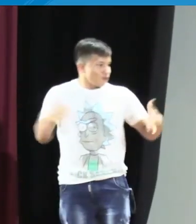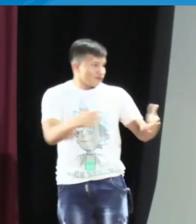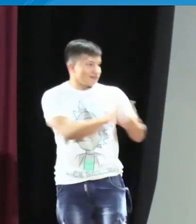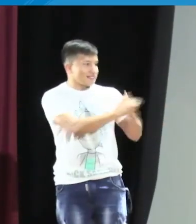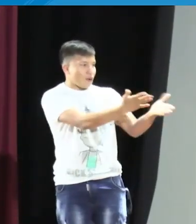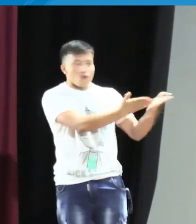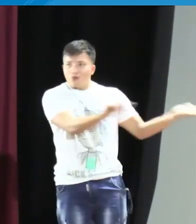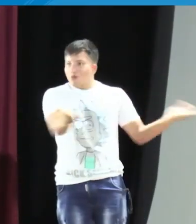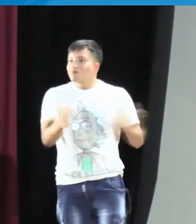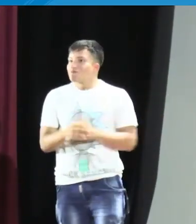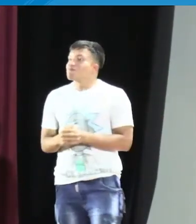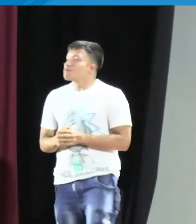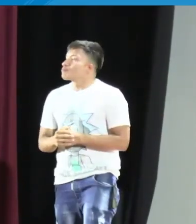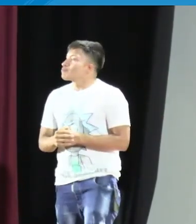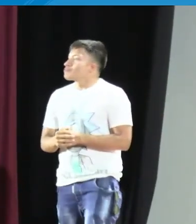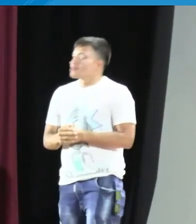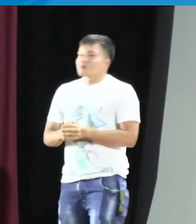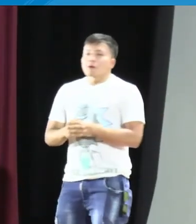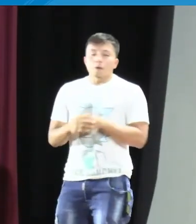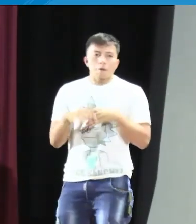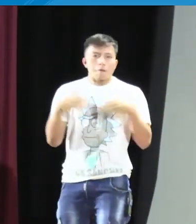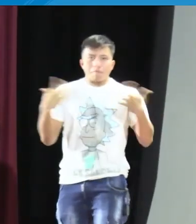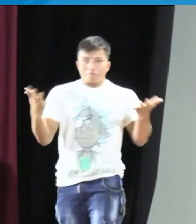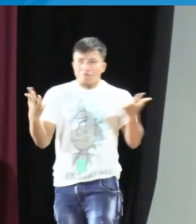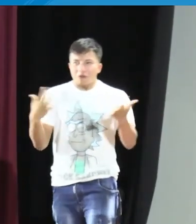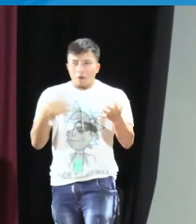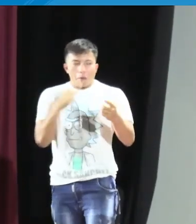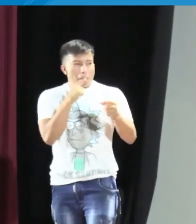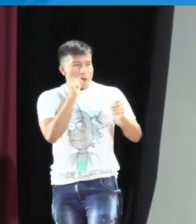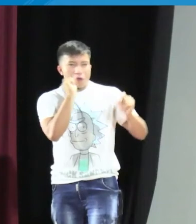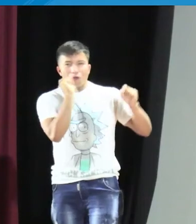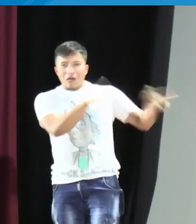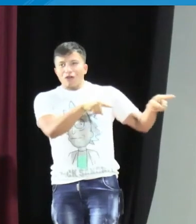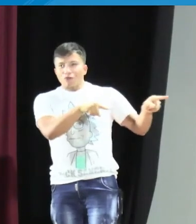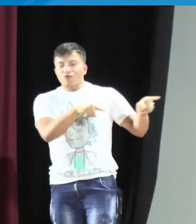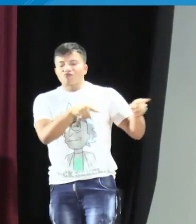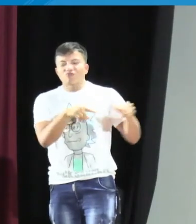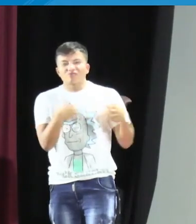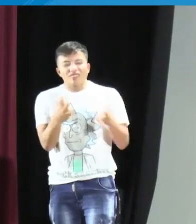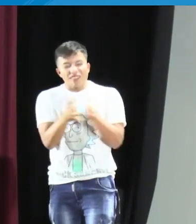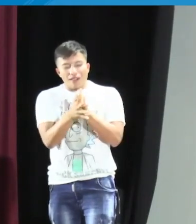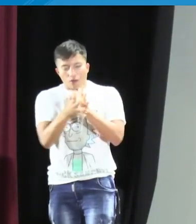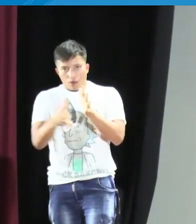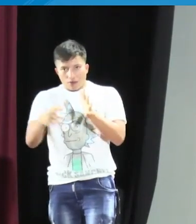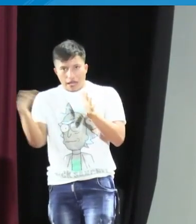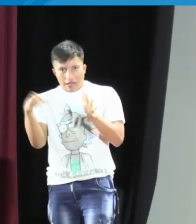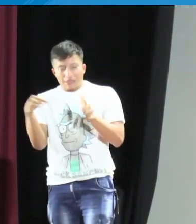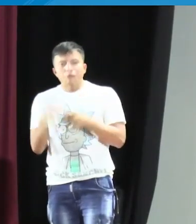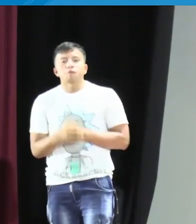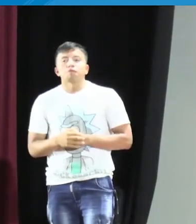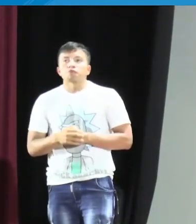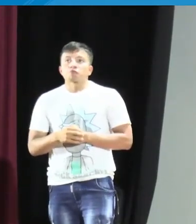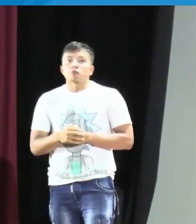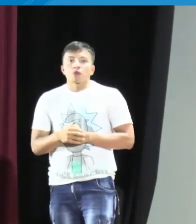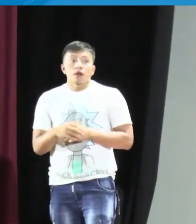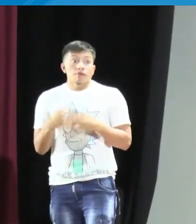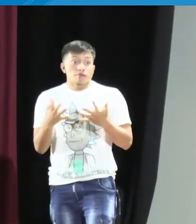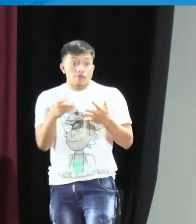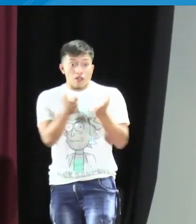Muy buenas tardes para todos. Un gran saludo también a nuestros panelistas. Y mi pregunta es en relación, bueno, a los